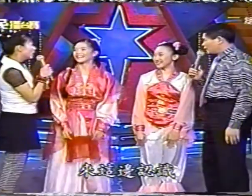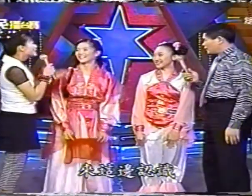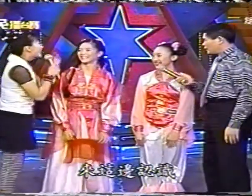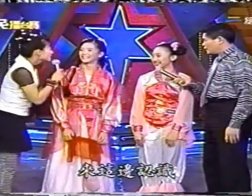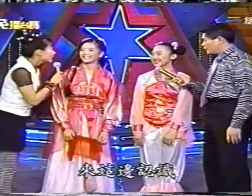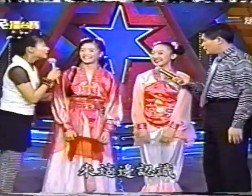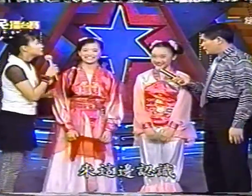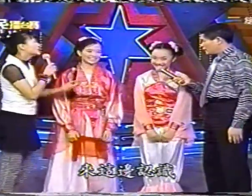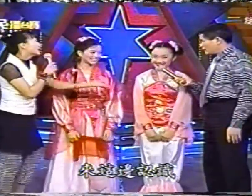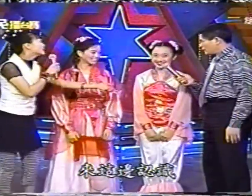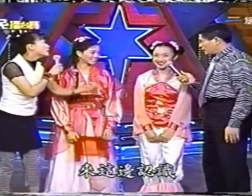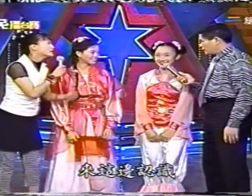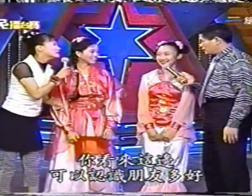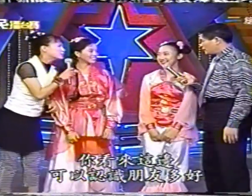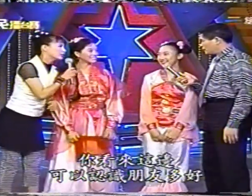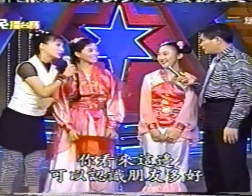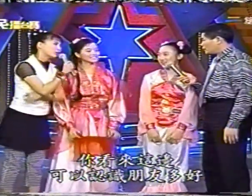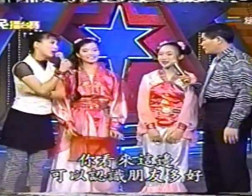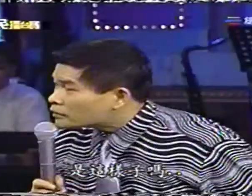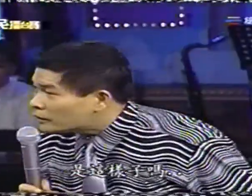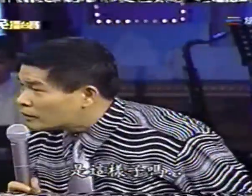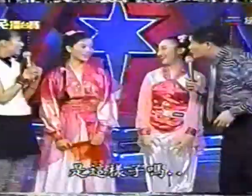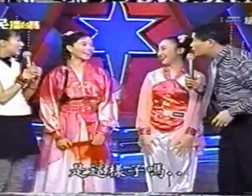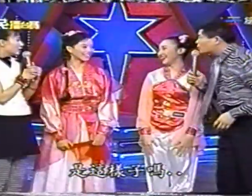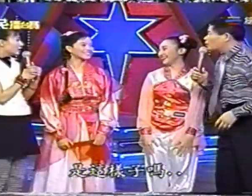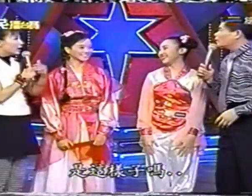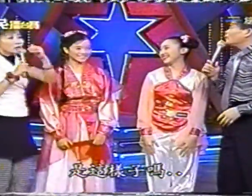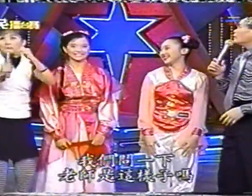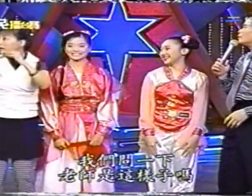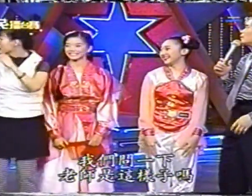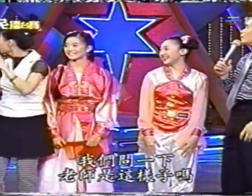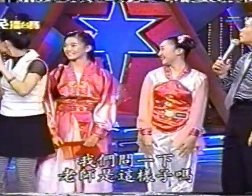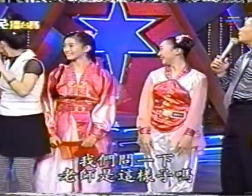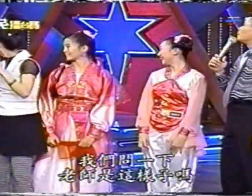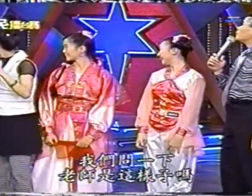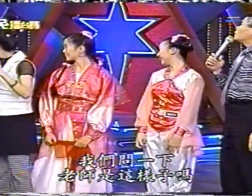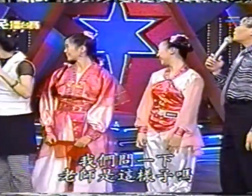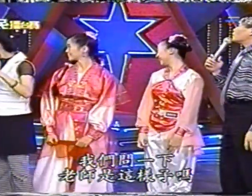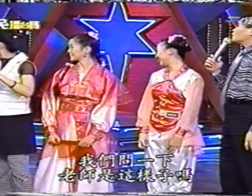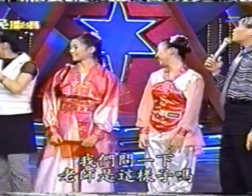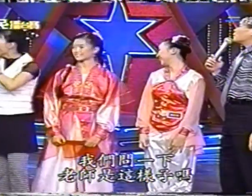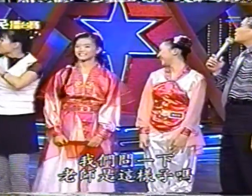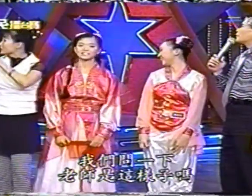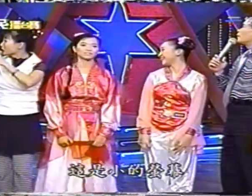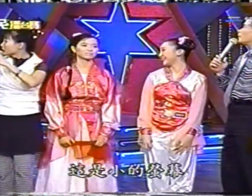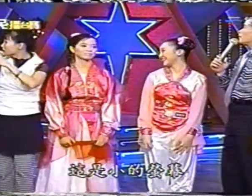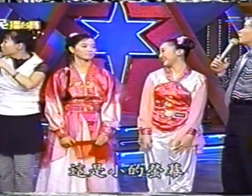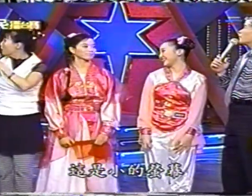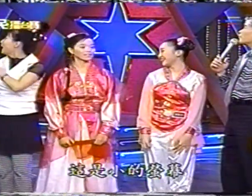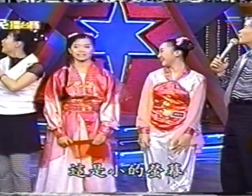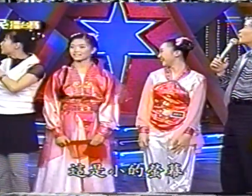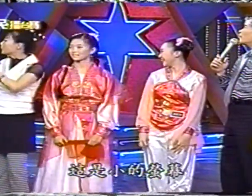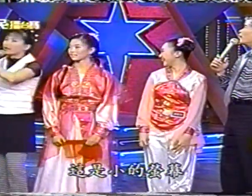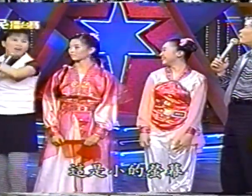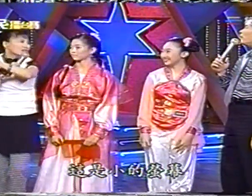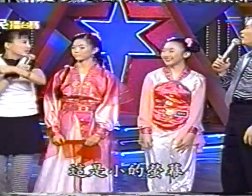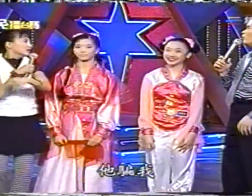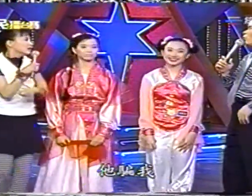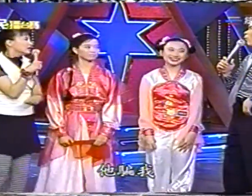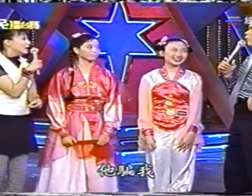来这边认识你看来这边可以认识朋友多好我问一下 老师是这样子吗那小的把他骗我